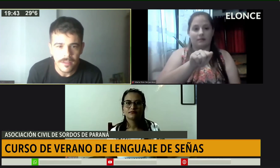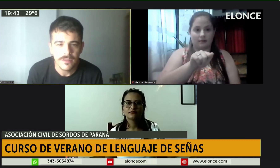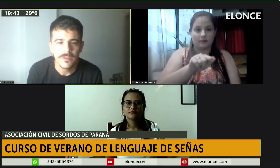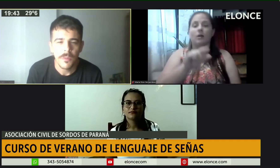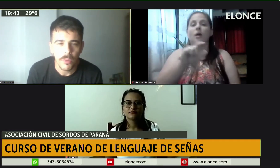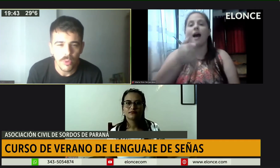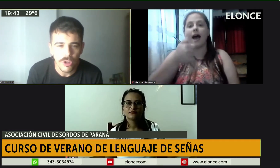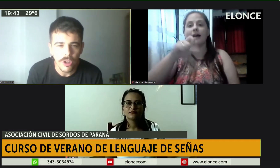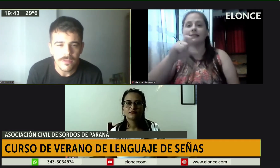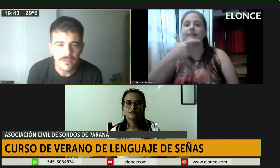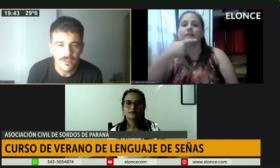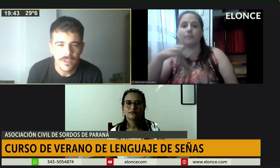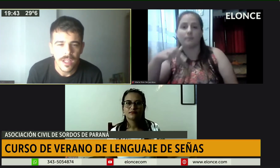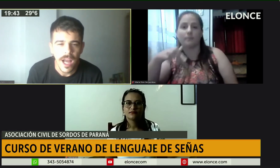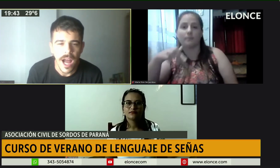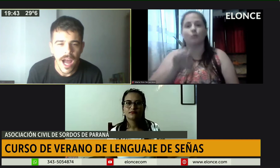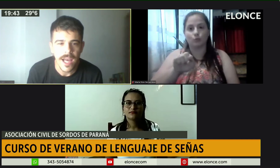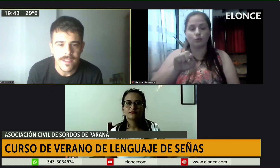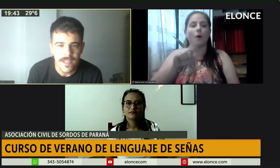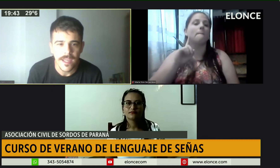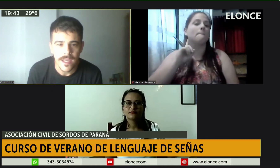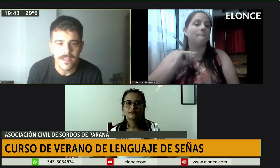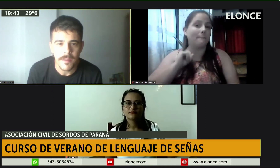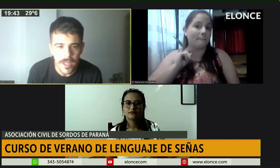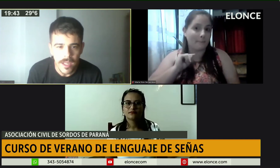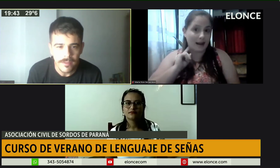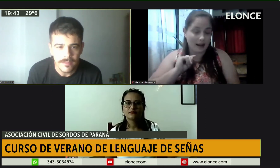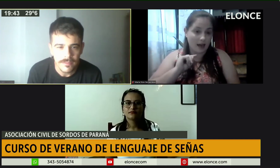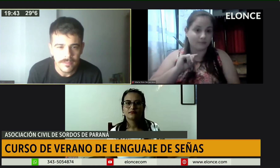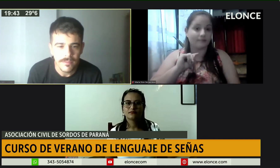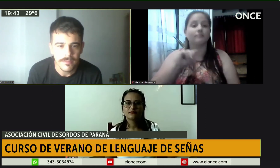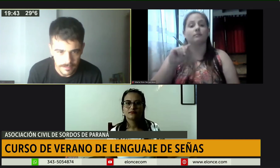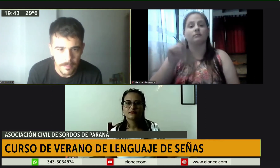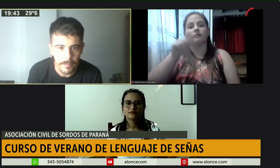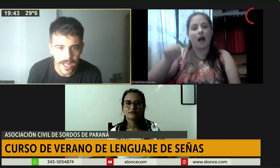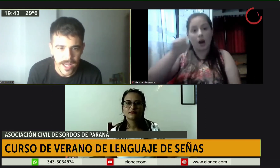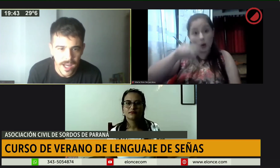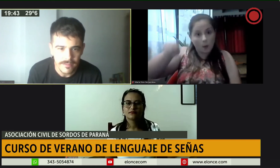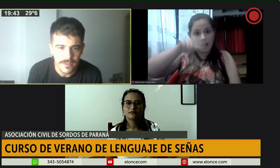.acspparaná